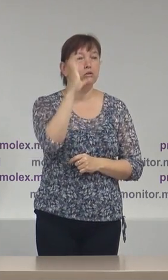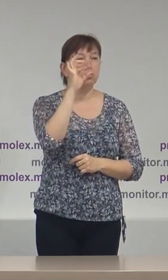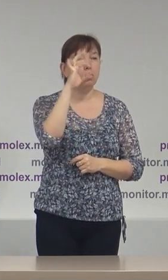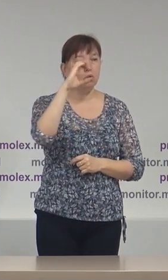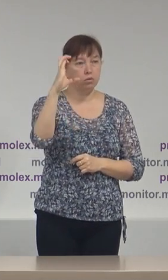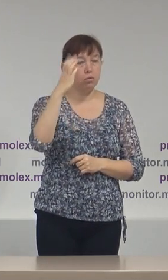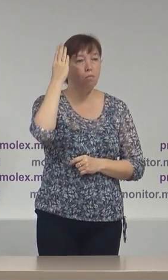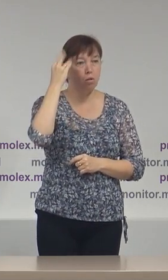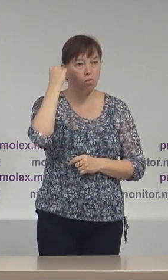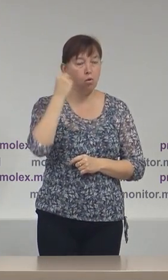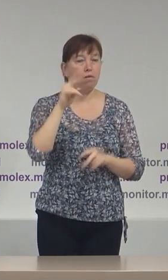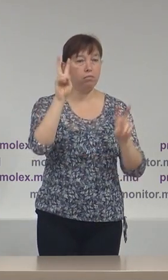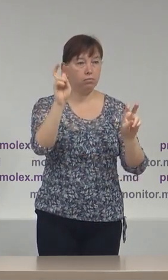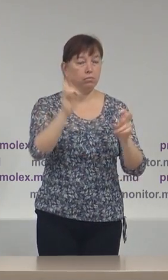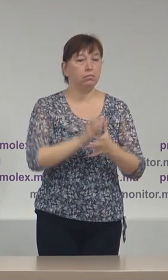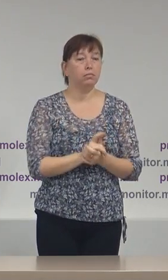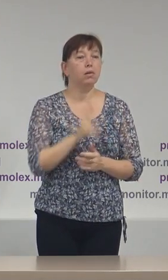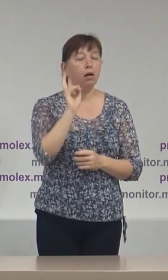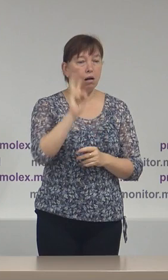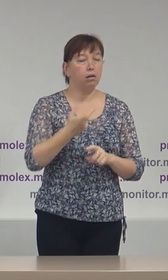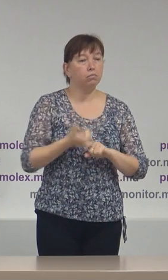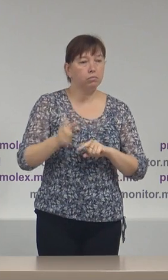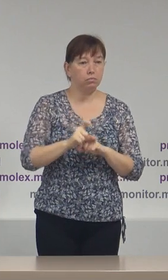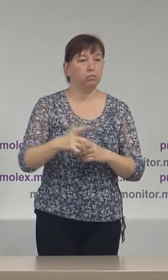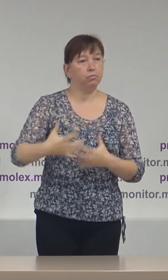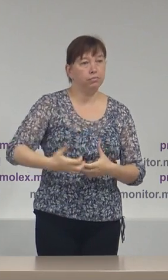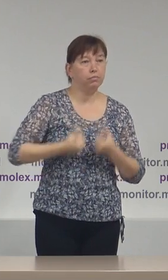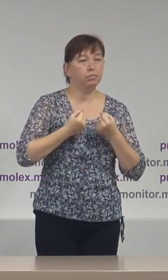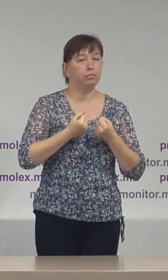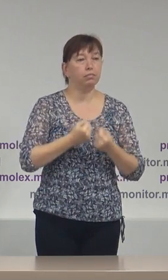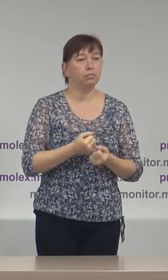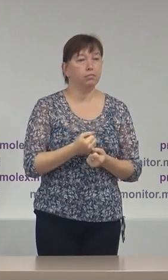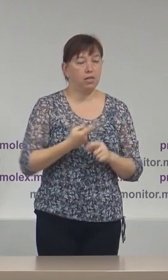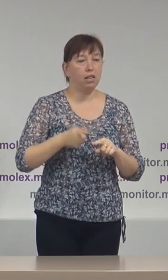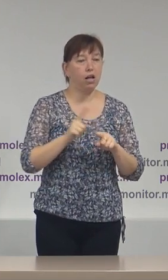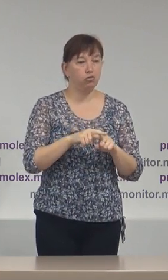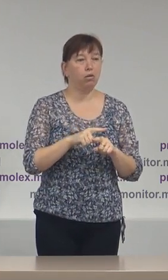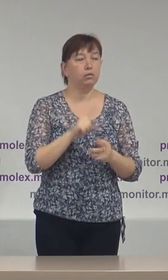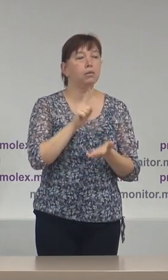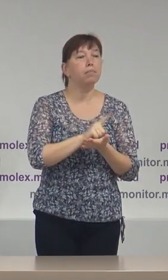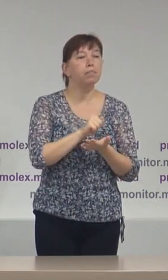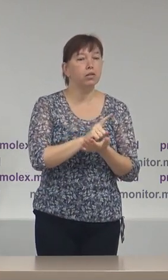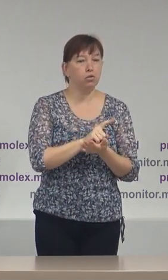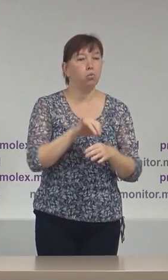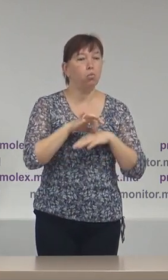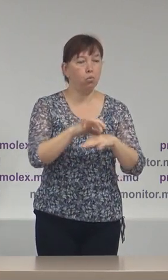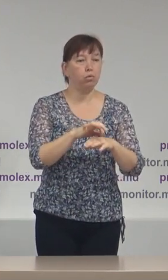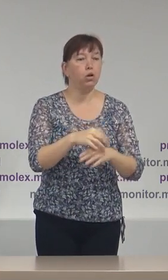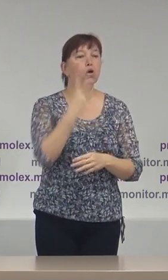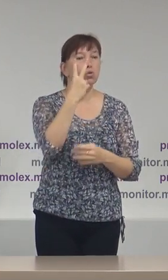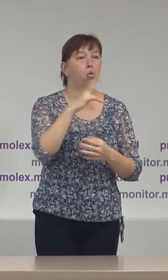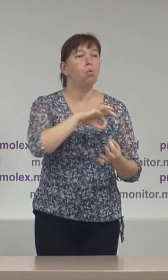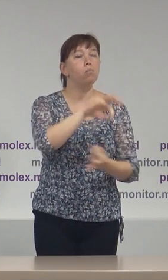Moldova, care contribuie la această misiune prin două